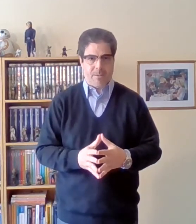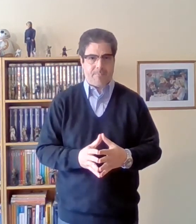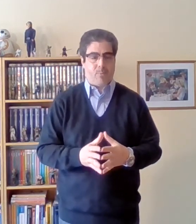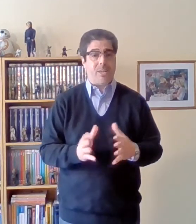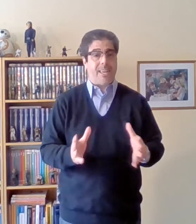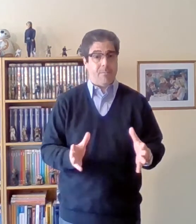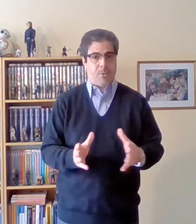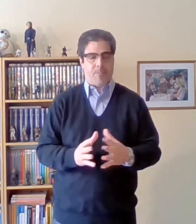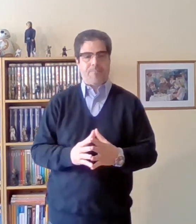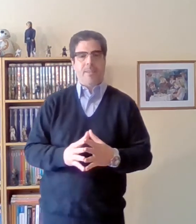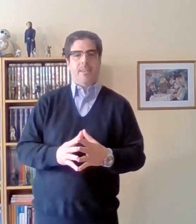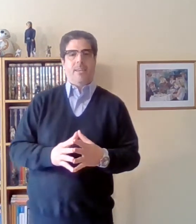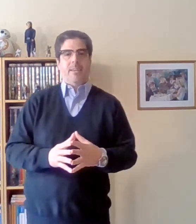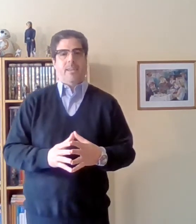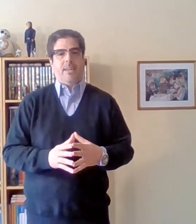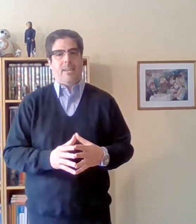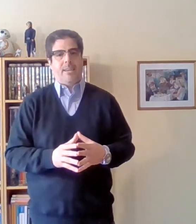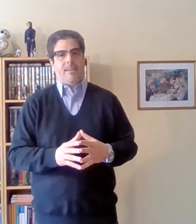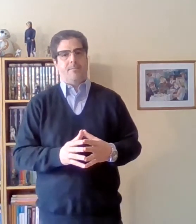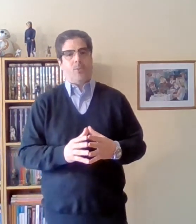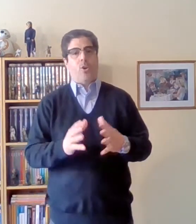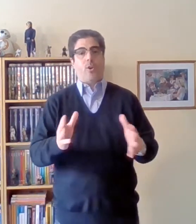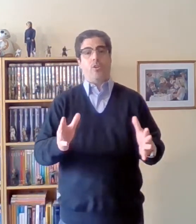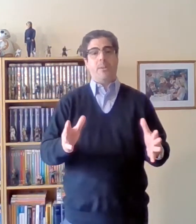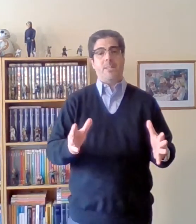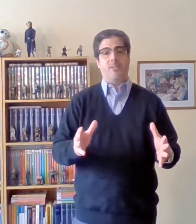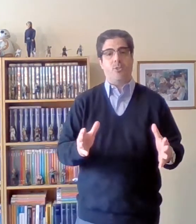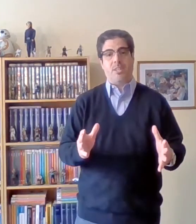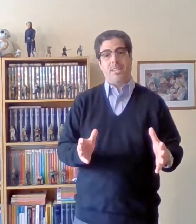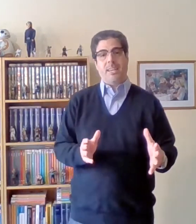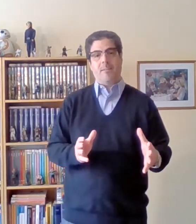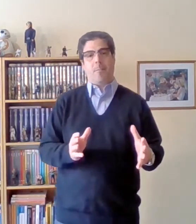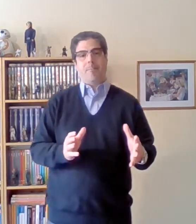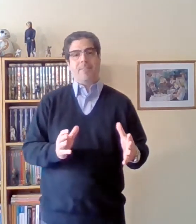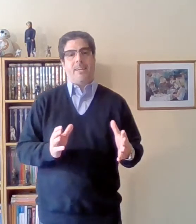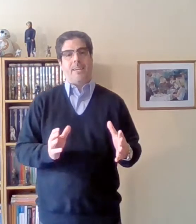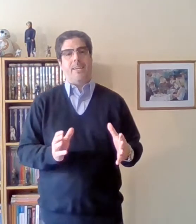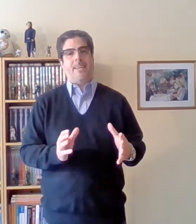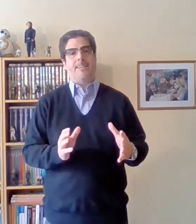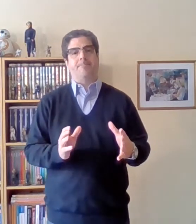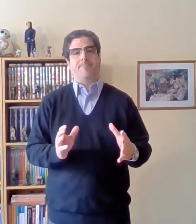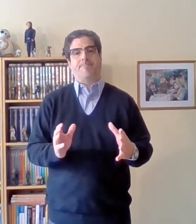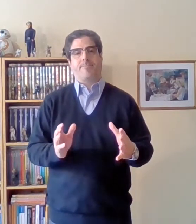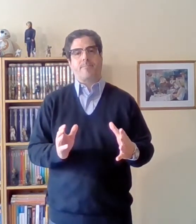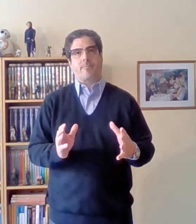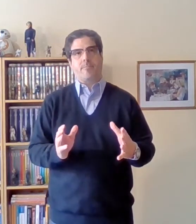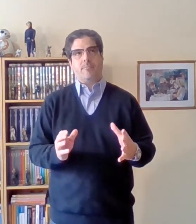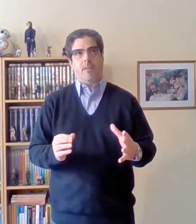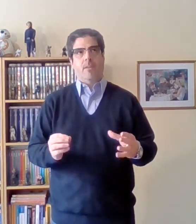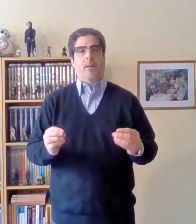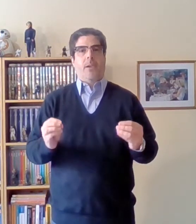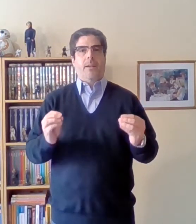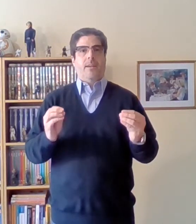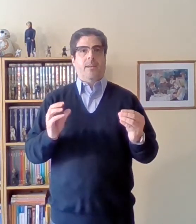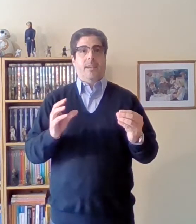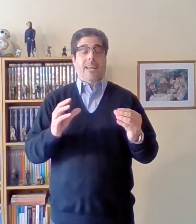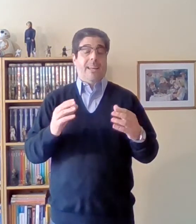Por ejemplo, los economistas sostenían que la